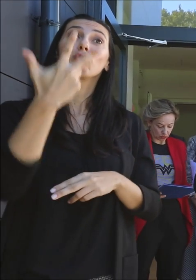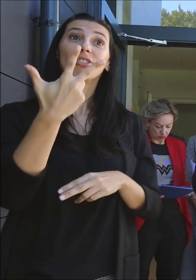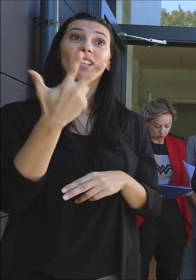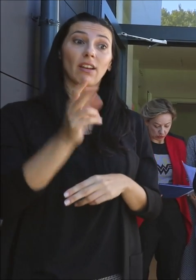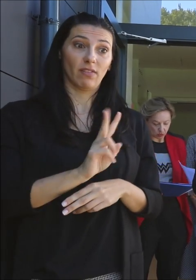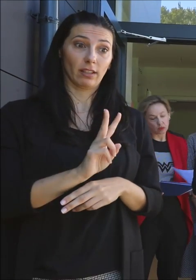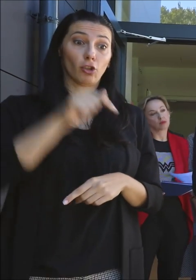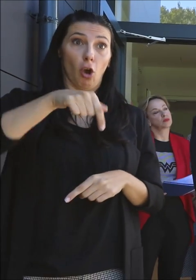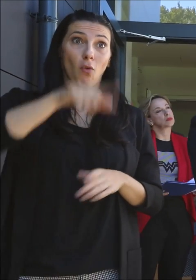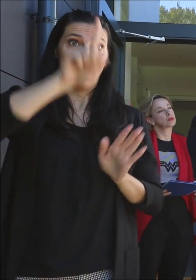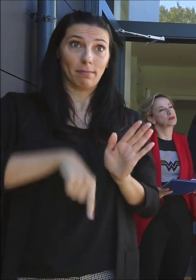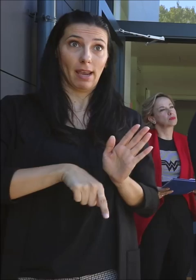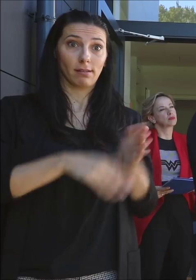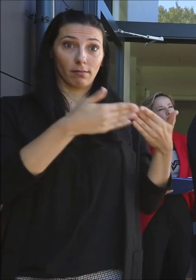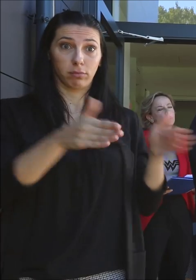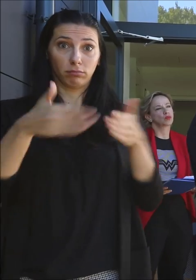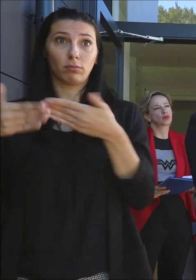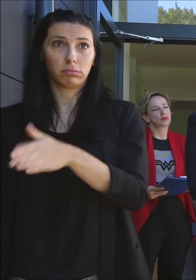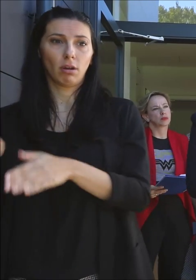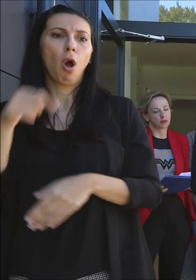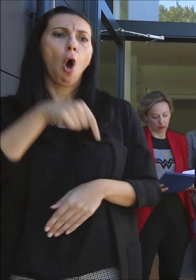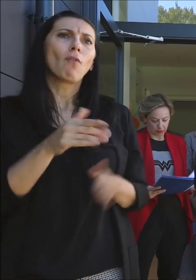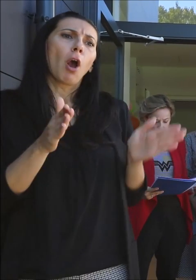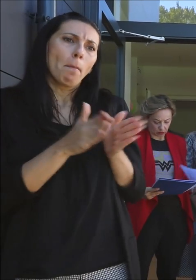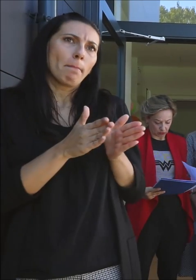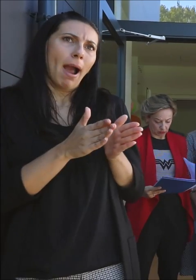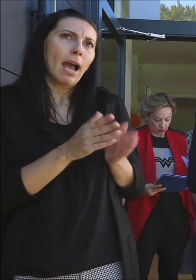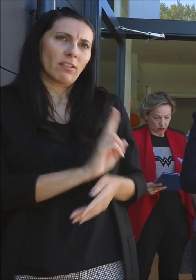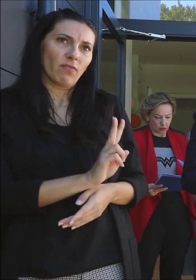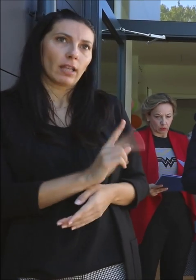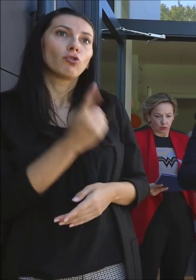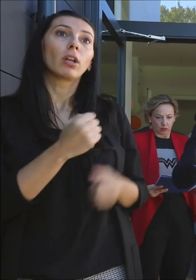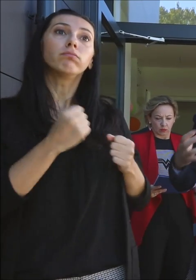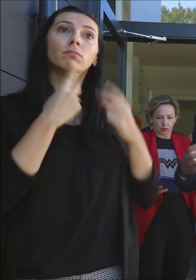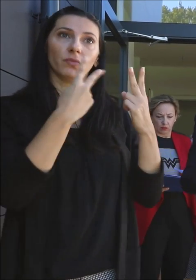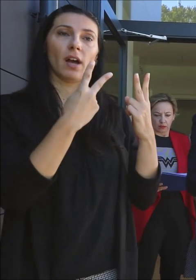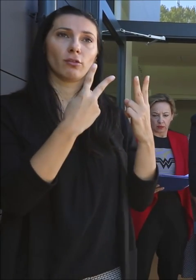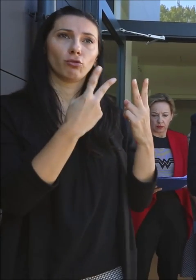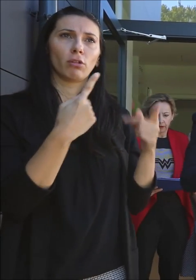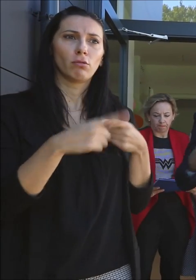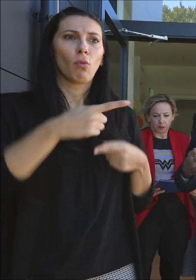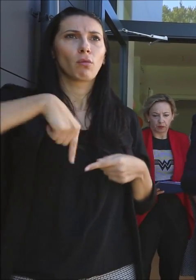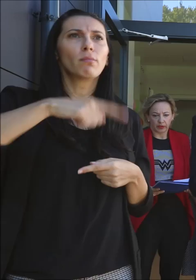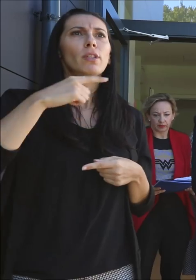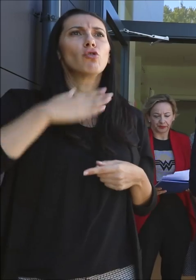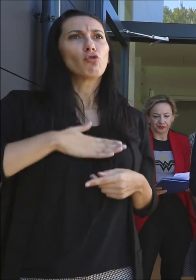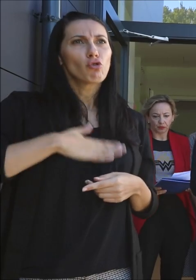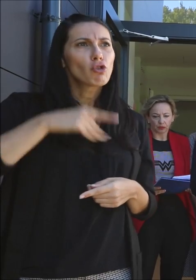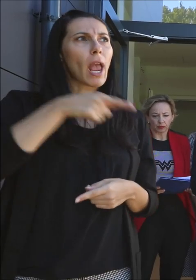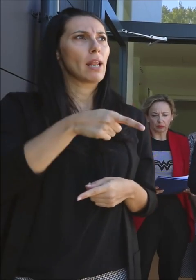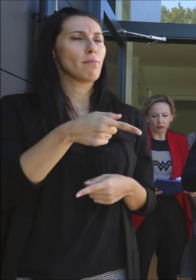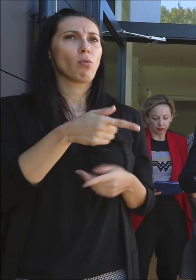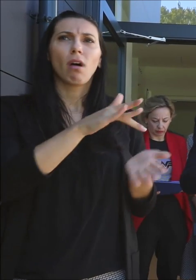mjesecu otvoreni. Znači ovo je jedan manji vrtić, ali i tekako bitan jer želimo, kao što znate, da geografski ti vrtiće budu